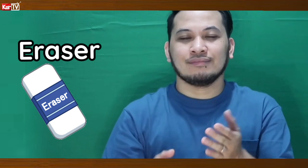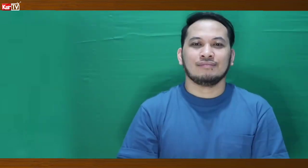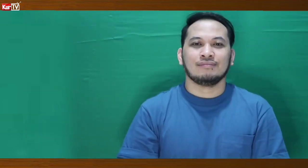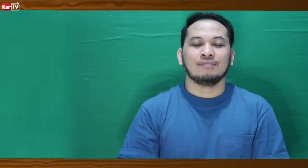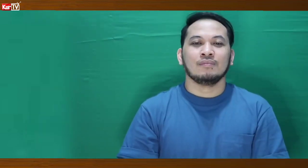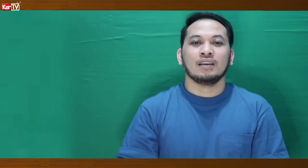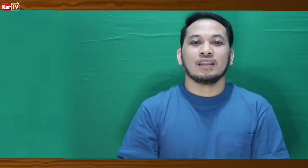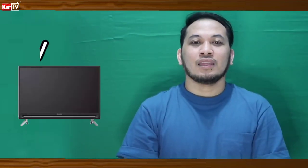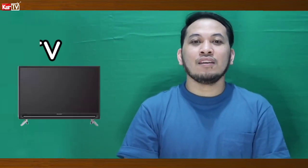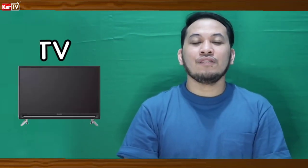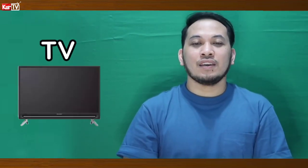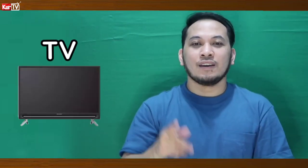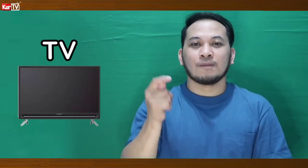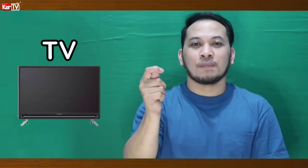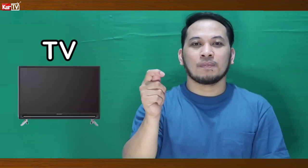TV TV